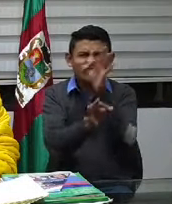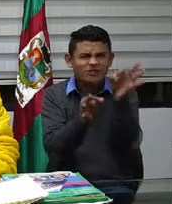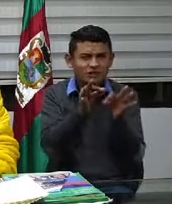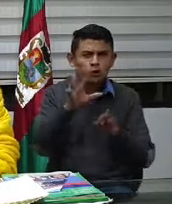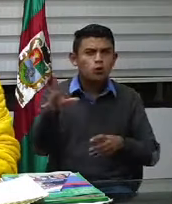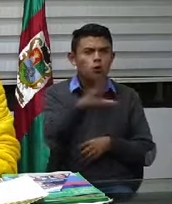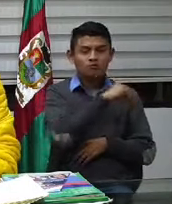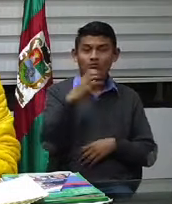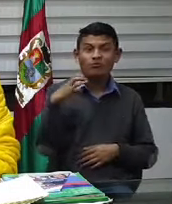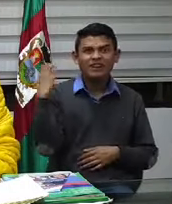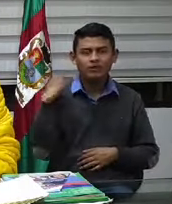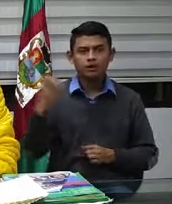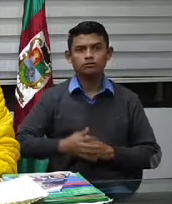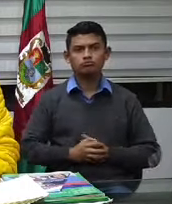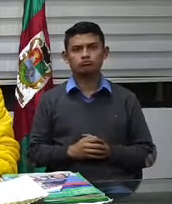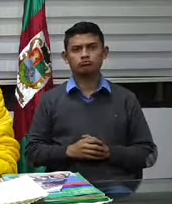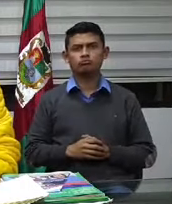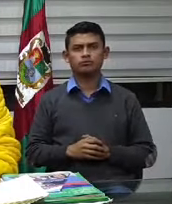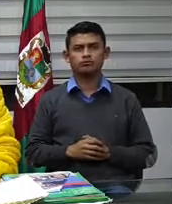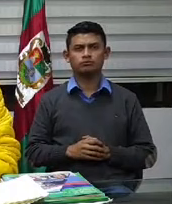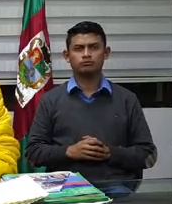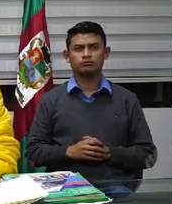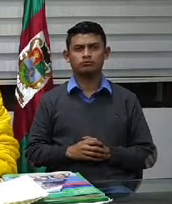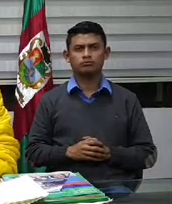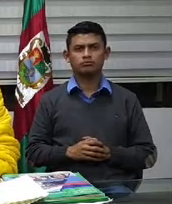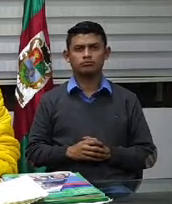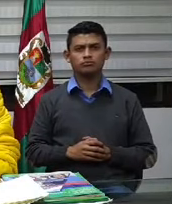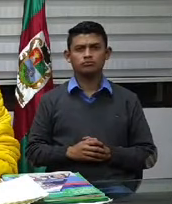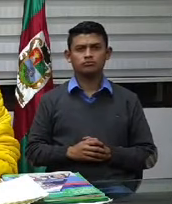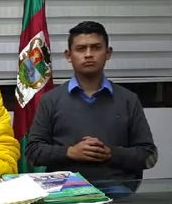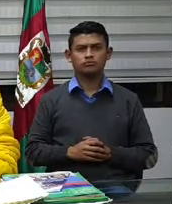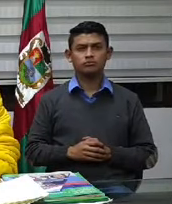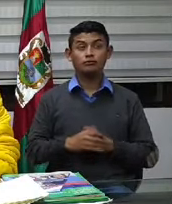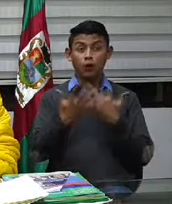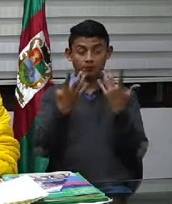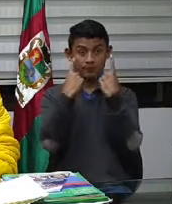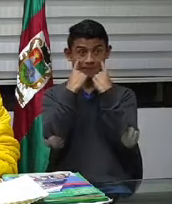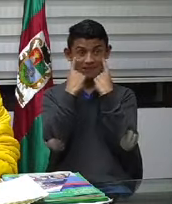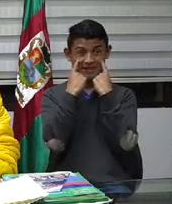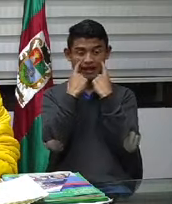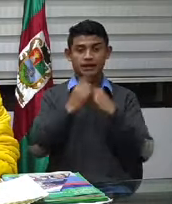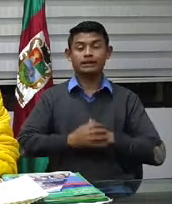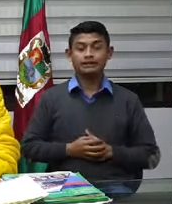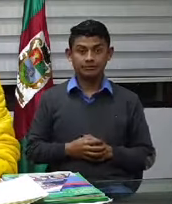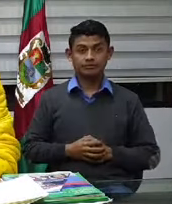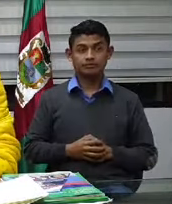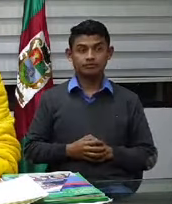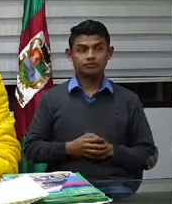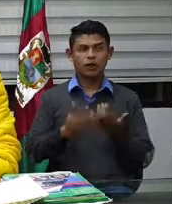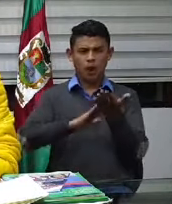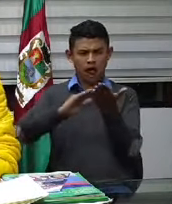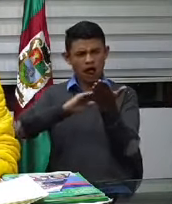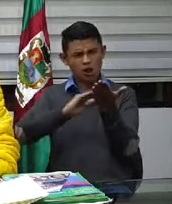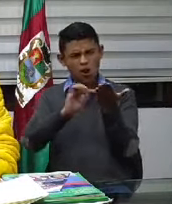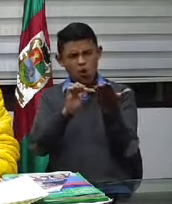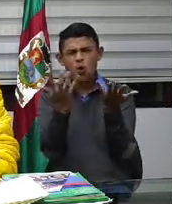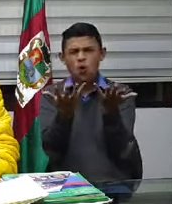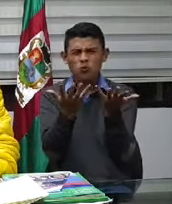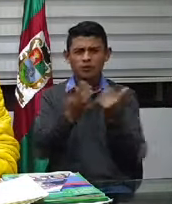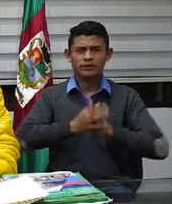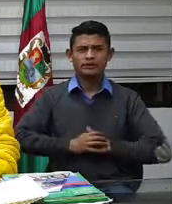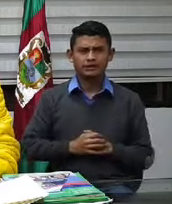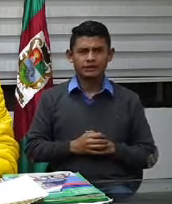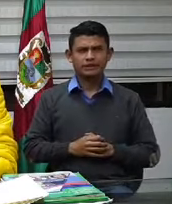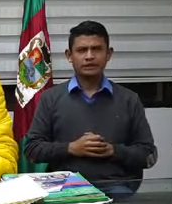Les decía que, que nos tenemos que adelantar a los problemas, ¿cierto? Miren, otros datos muy importantes